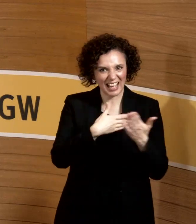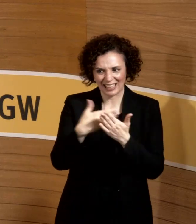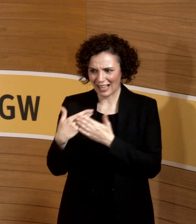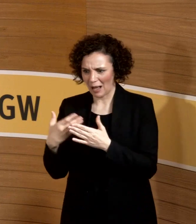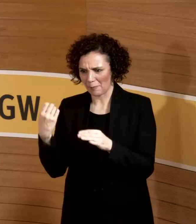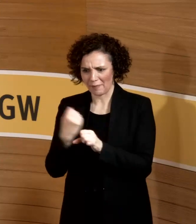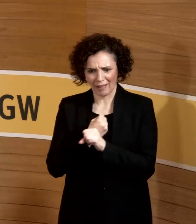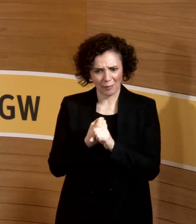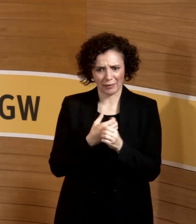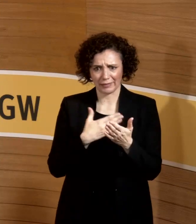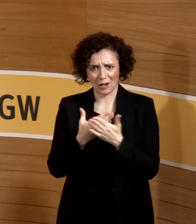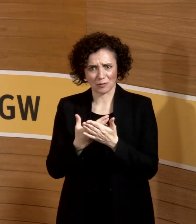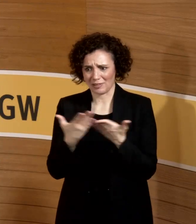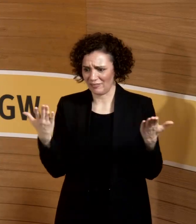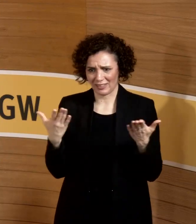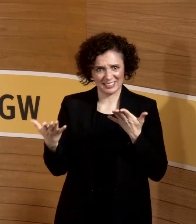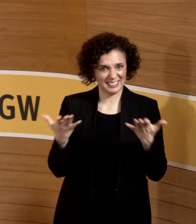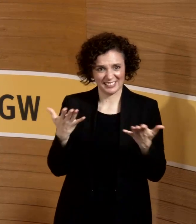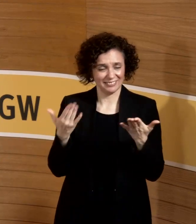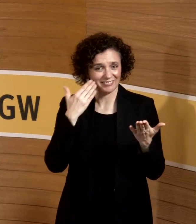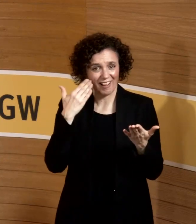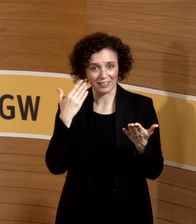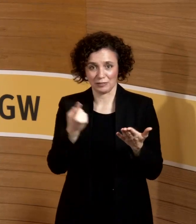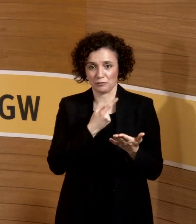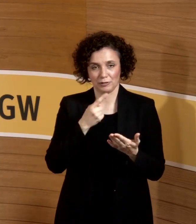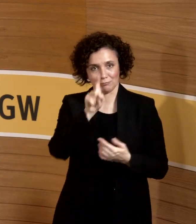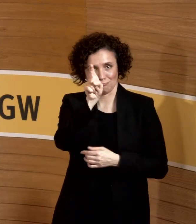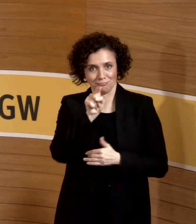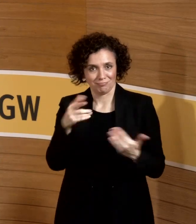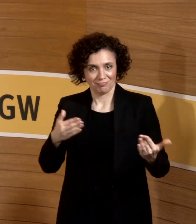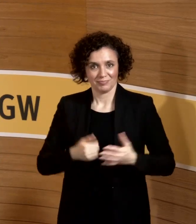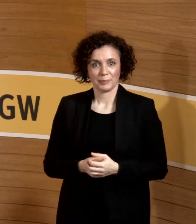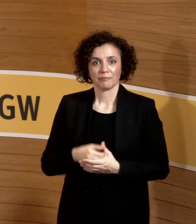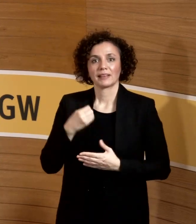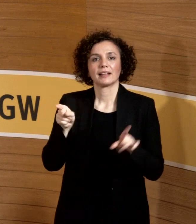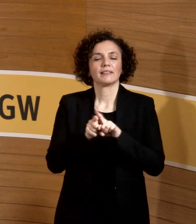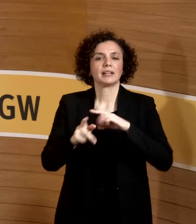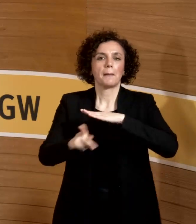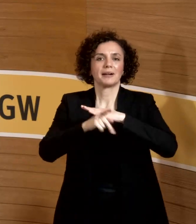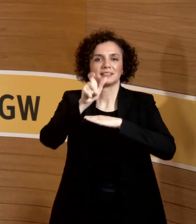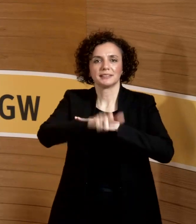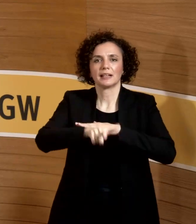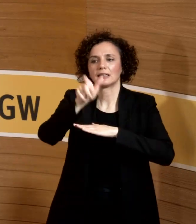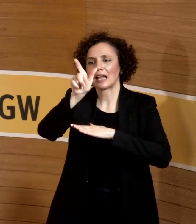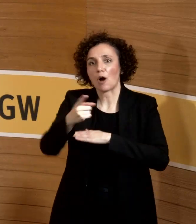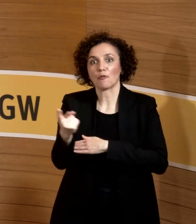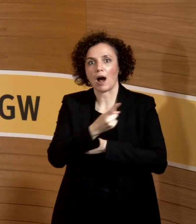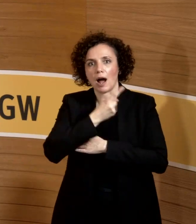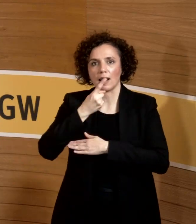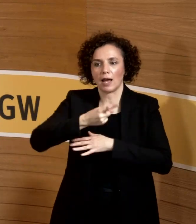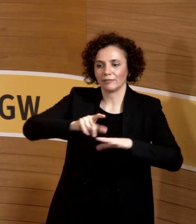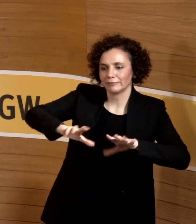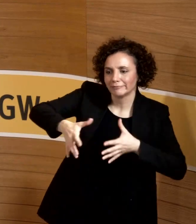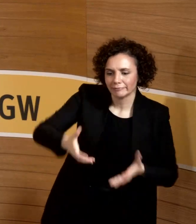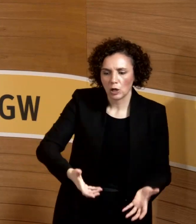da völlig nackt. Und insofern auf keinen Fall irgendwelche manipulativen Tätigkeiten am Patienten alleine, wenn zu zweit